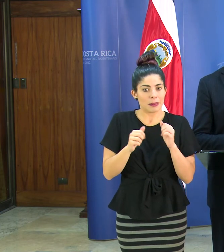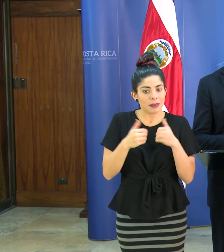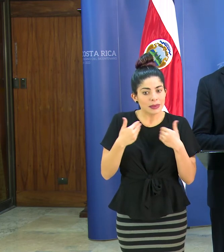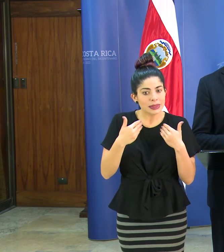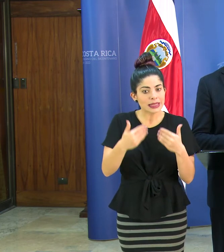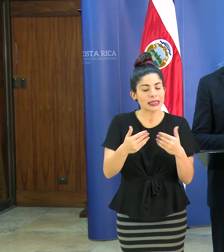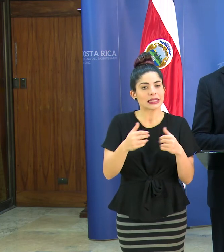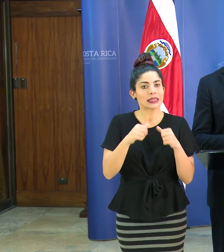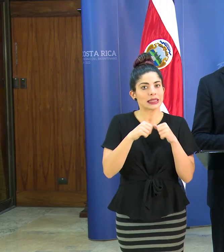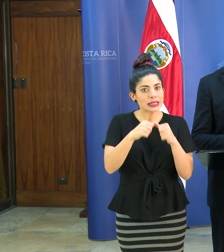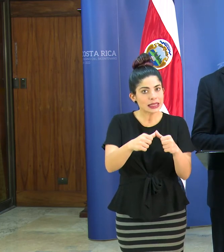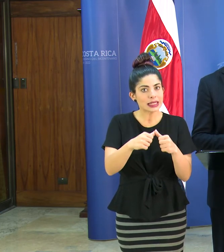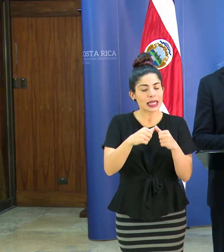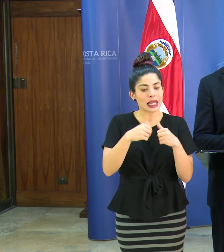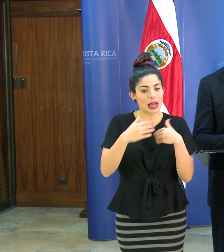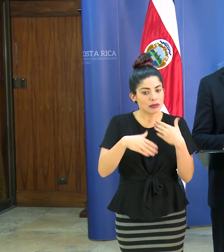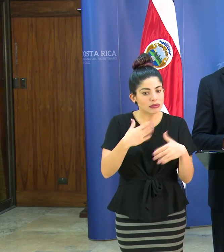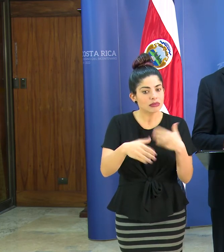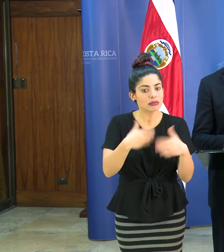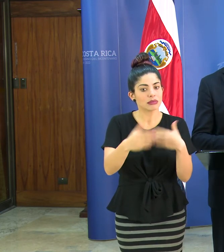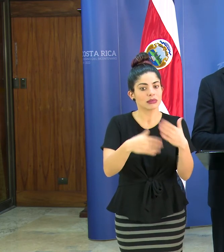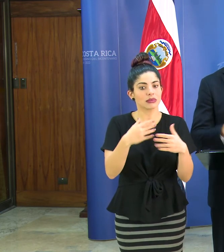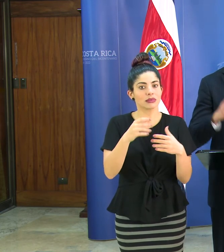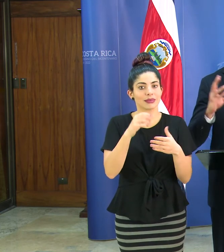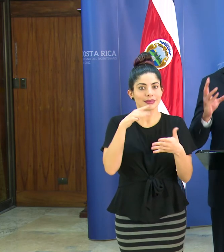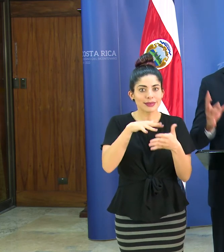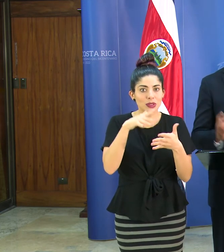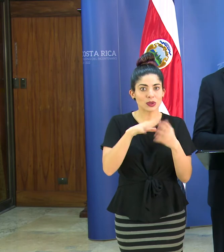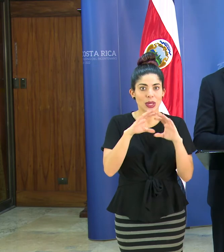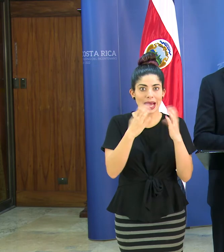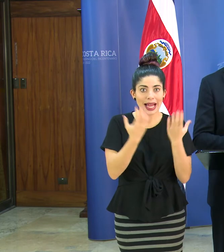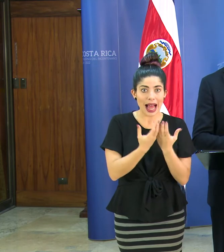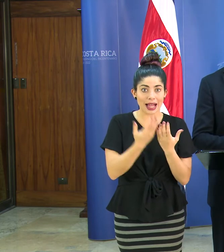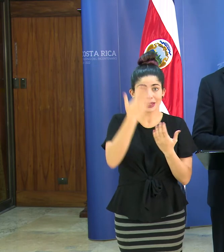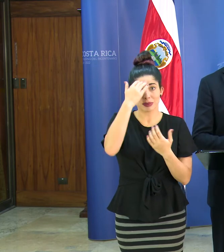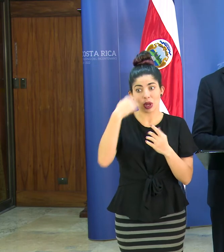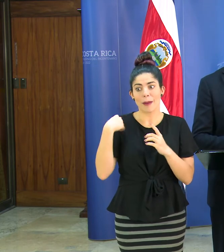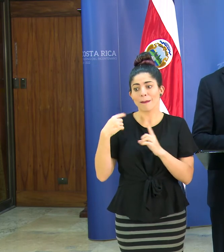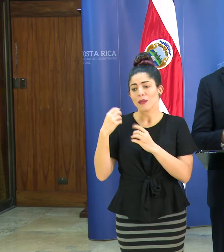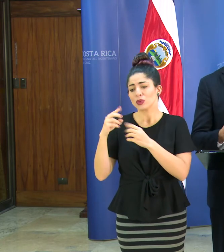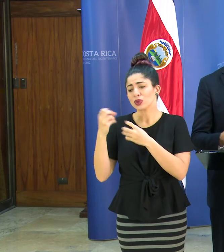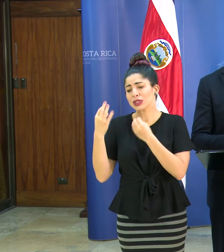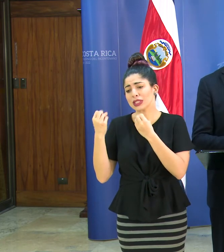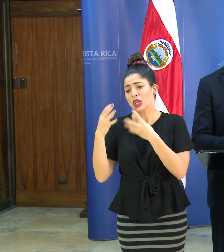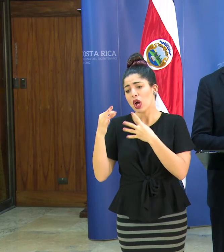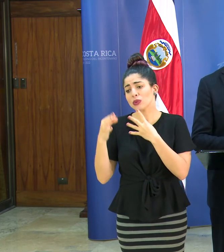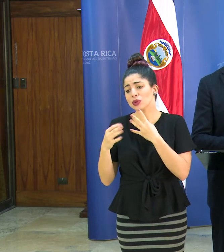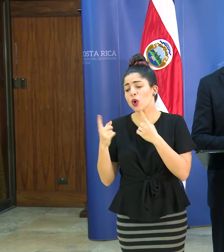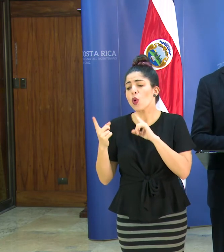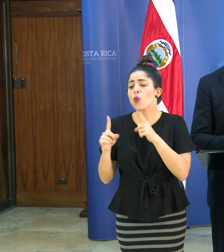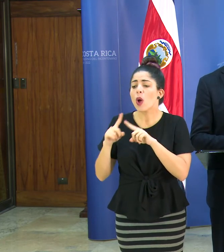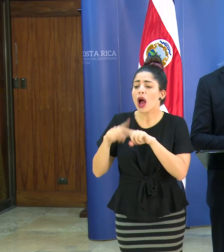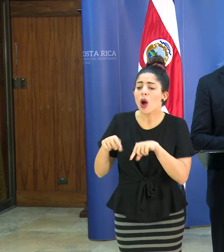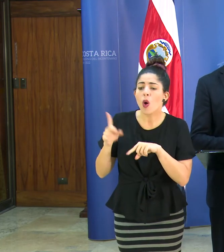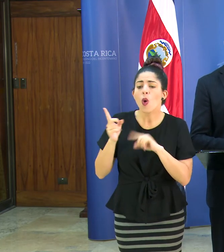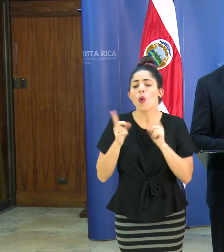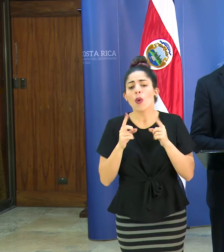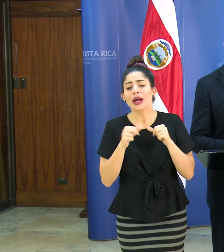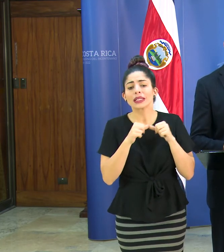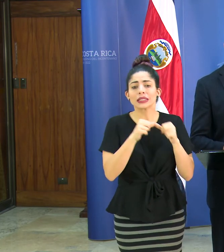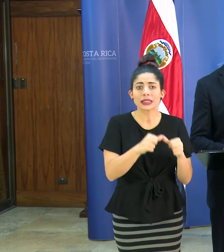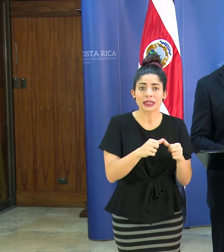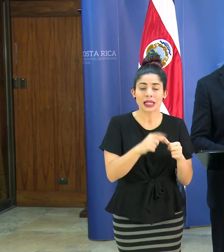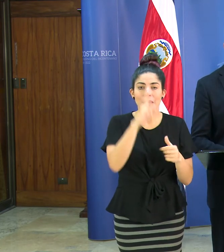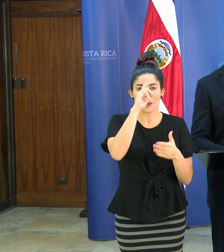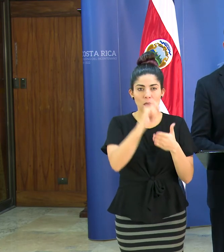ciclo lectivo que eso no es cosa para nada menor dentro de todo este engranaje de posibilidades de opciones de interrumpir actividades es que hemos